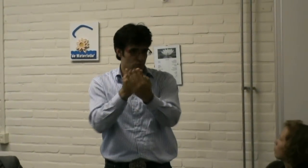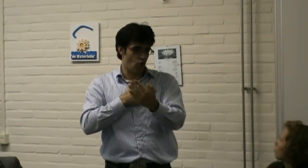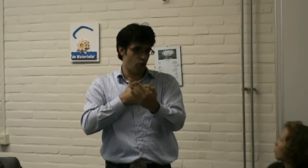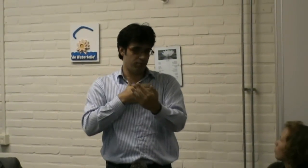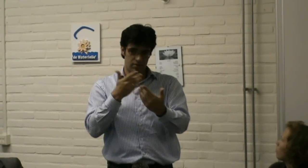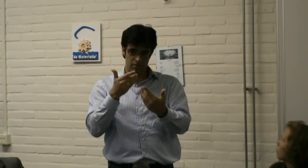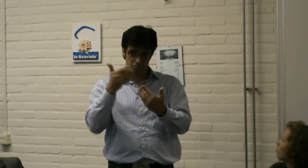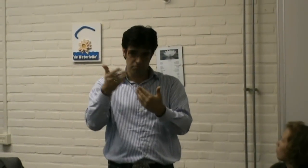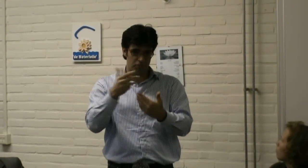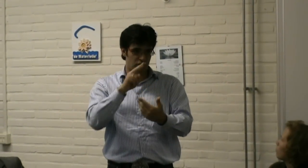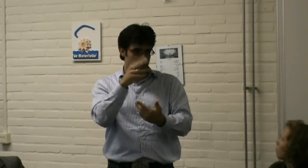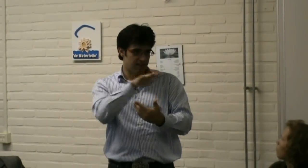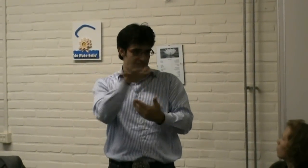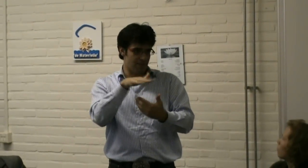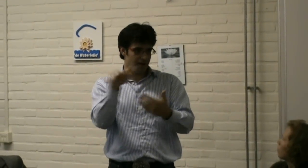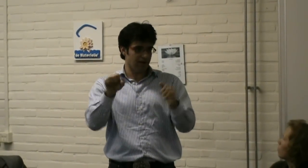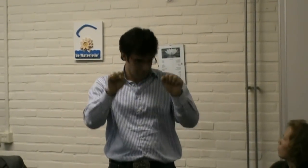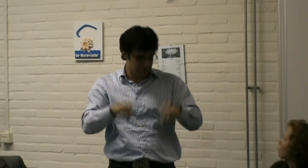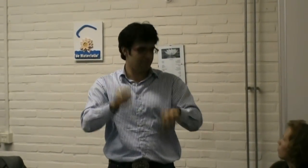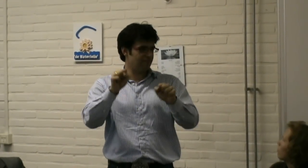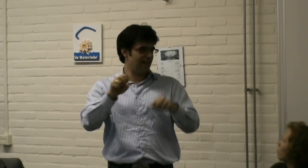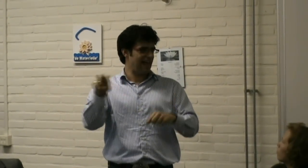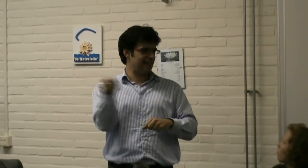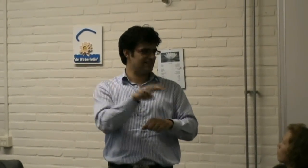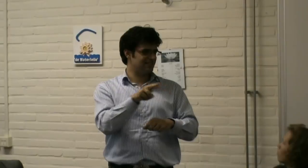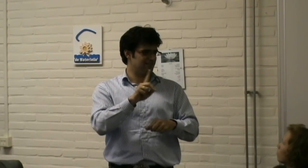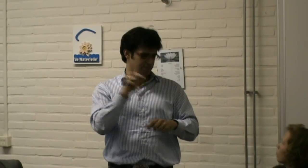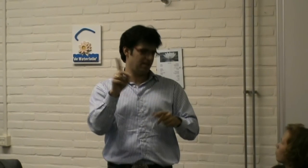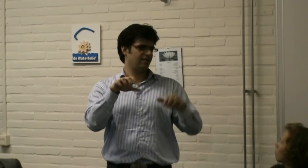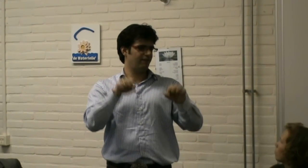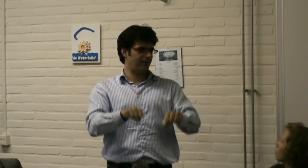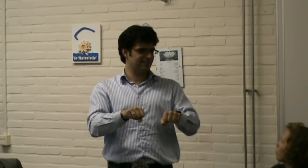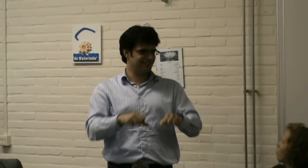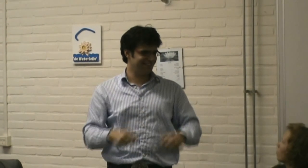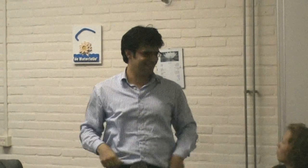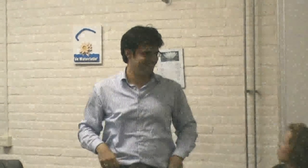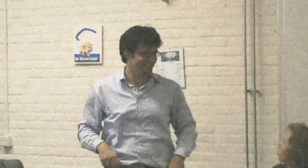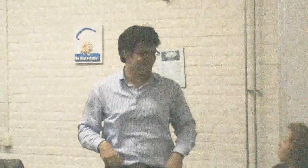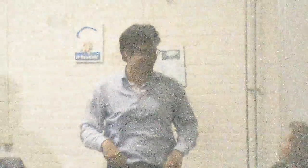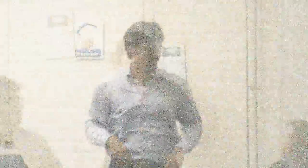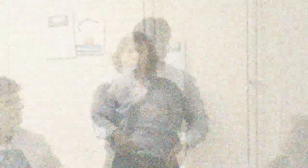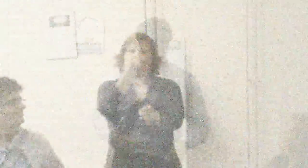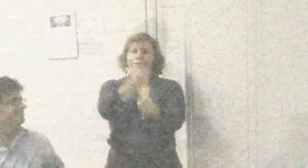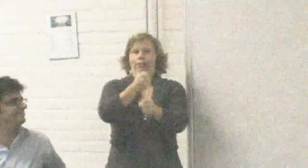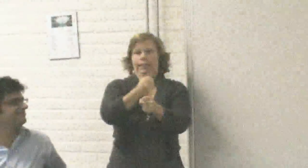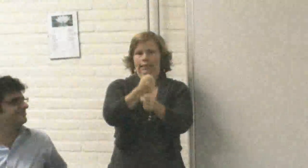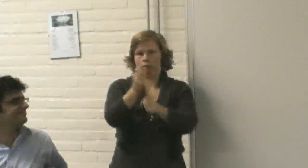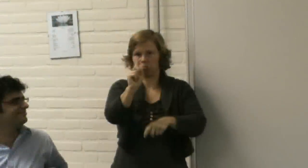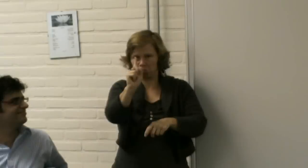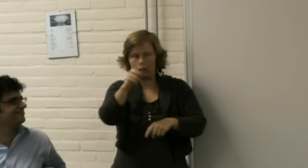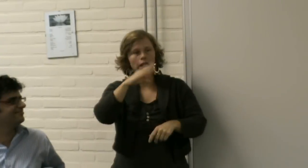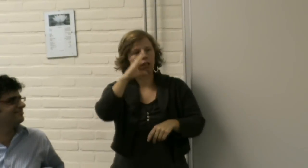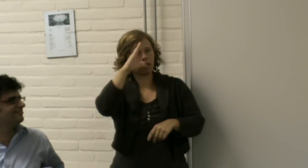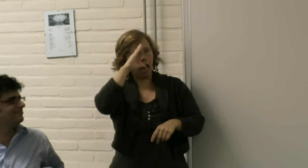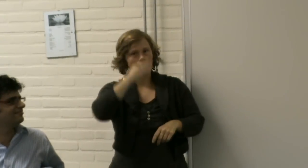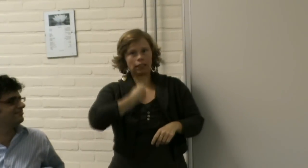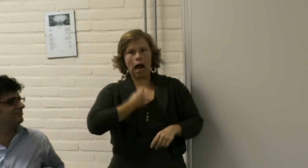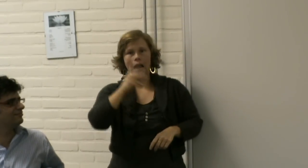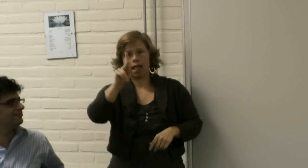wereld. We hopen dat jullie kort te realiseren. gaan daar een akkoord in geëten. Ik werk bij